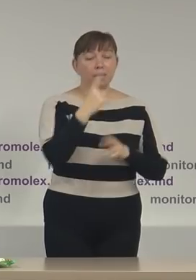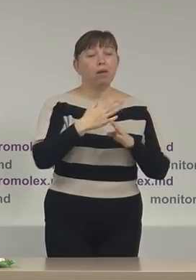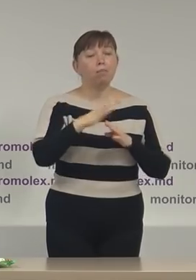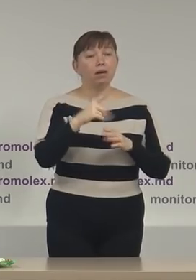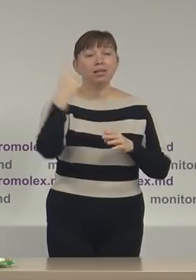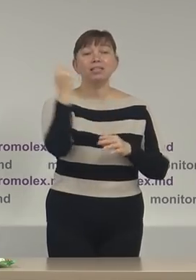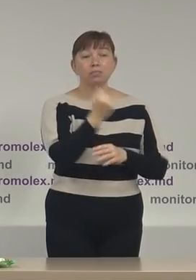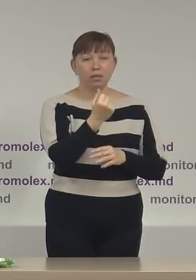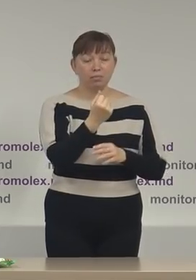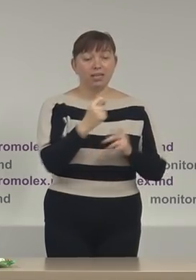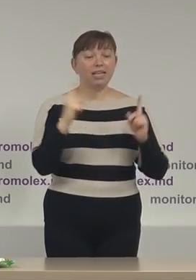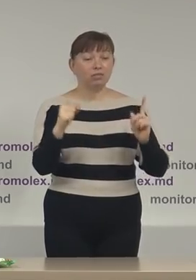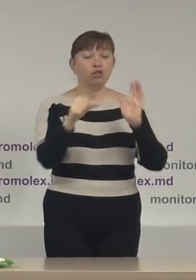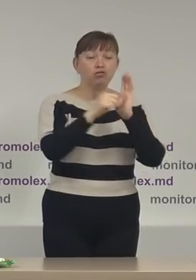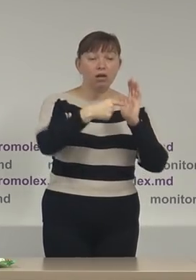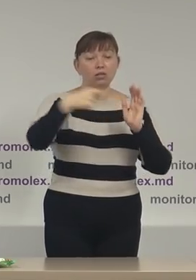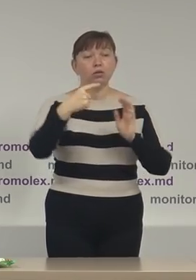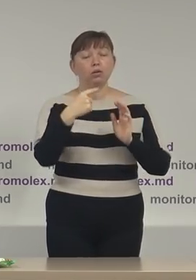săptămânii intervalul 26